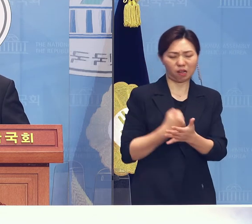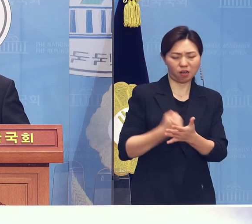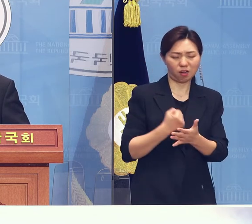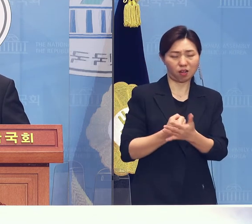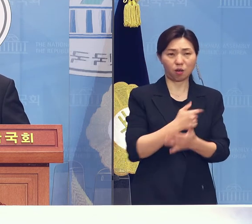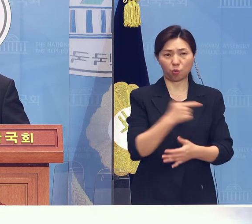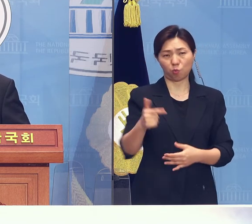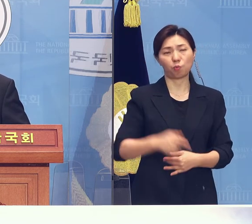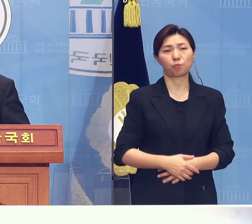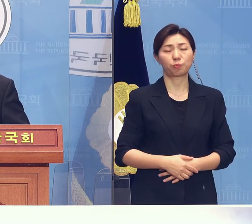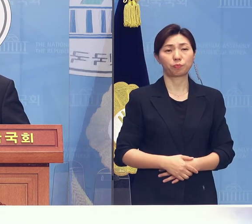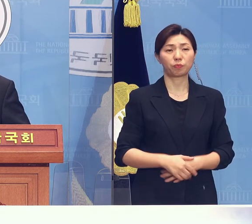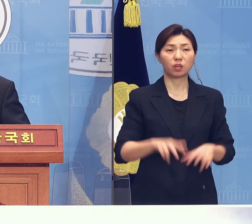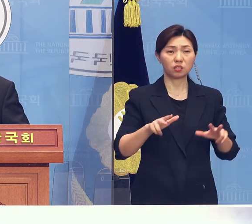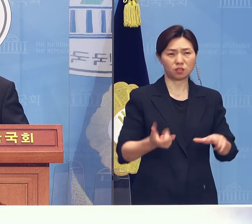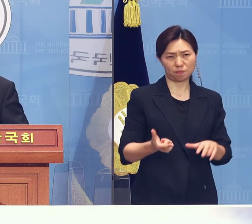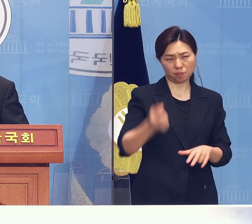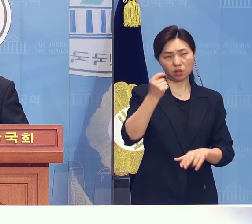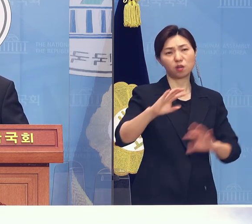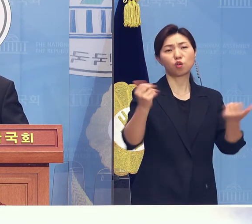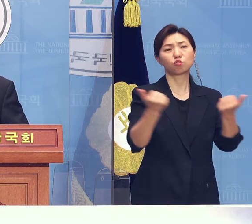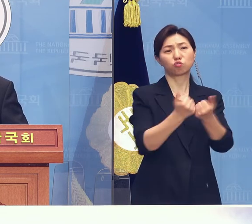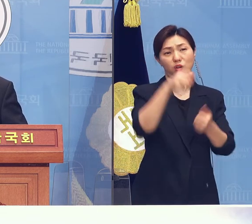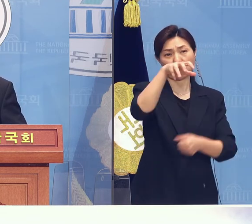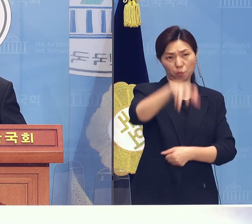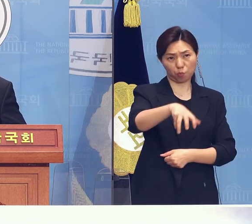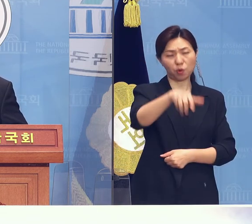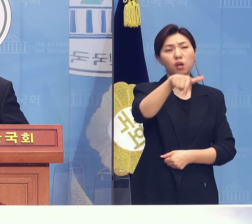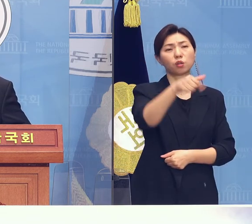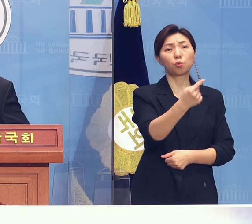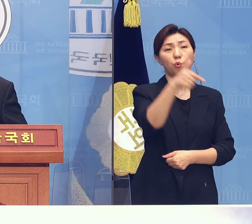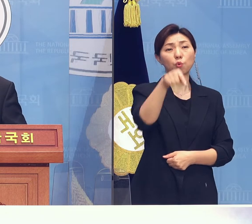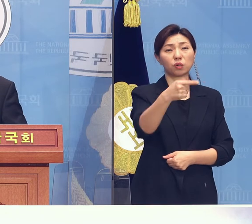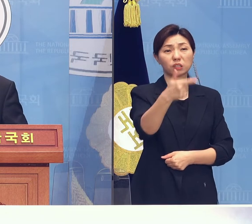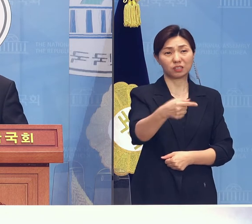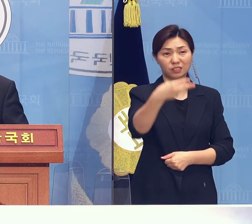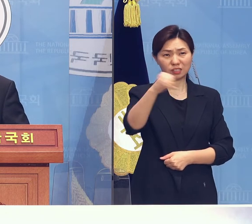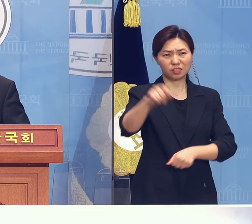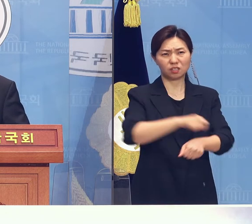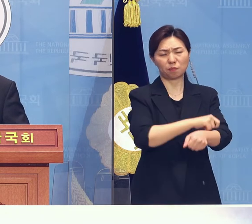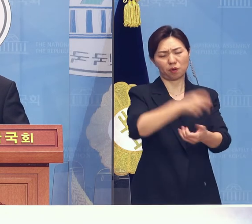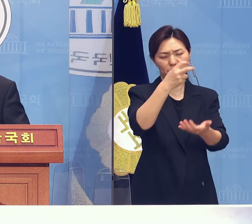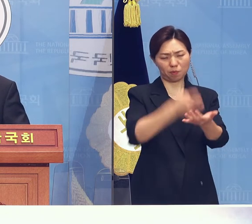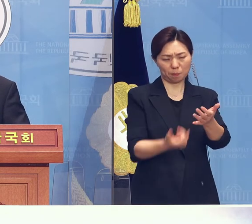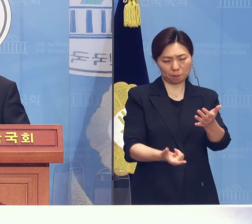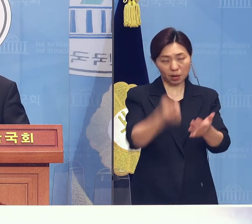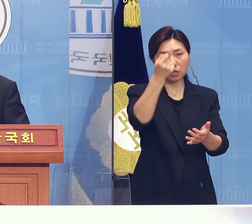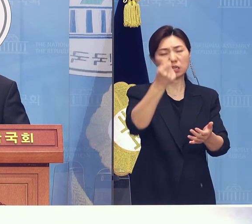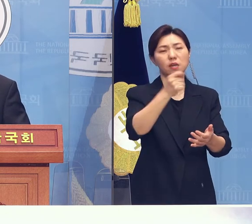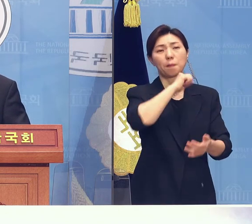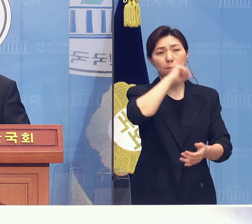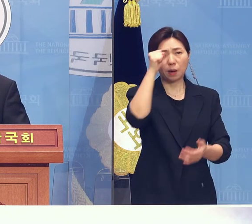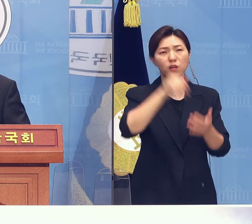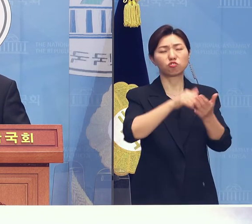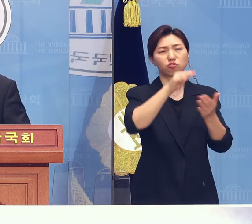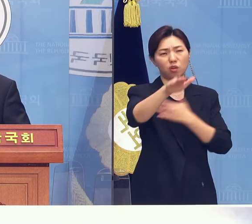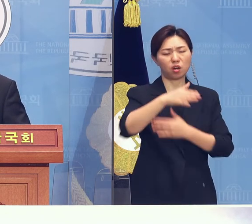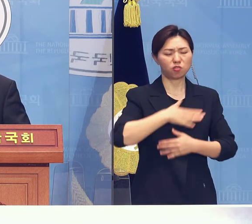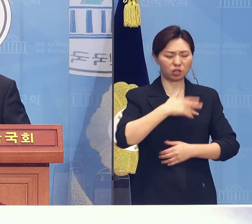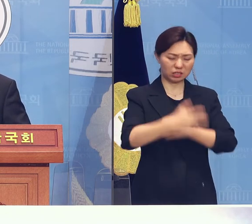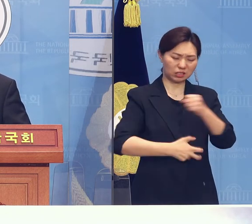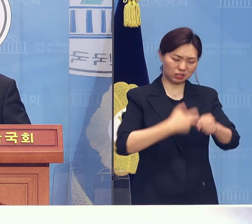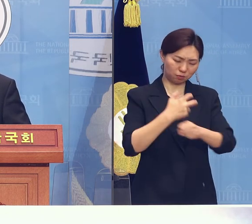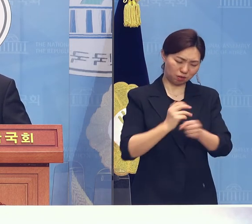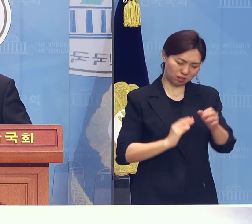특별법이 탈후빨리 처리되어 저희들의 70년의 항과 상처를 얼어맞아